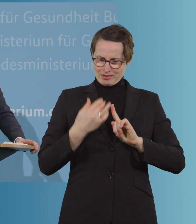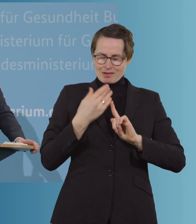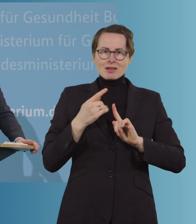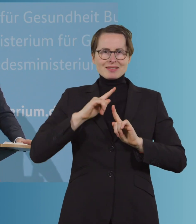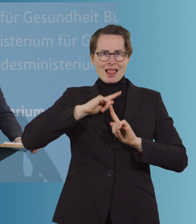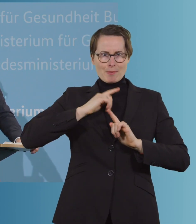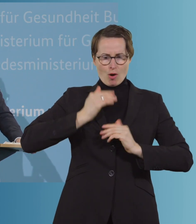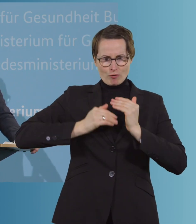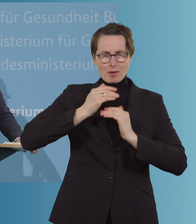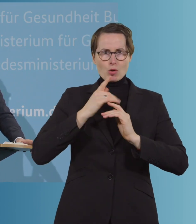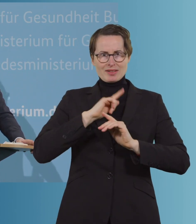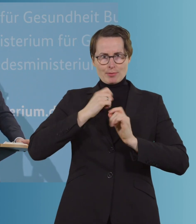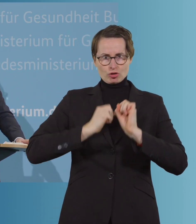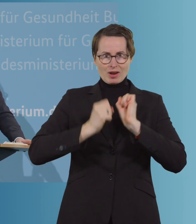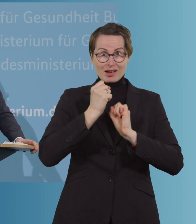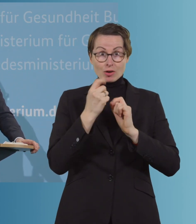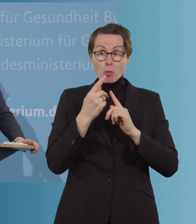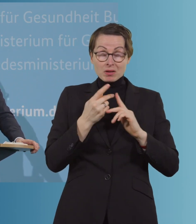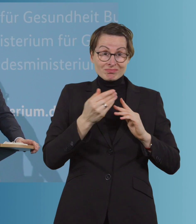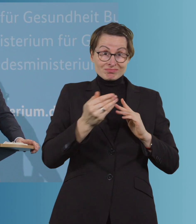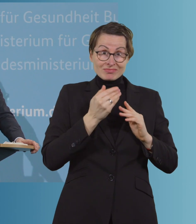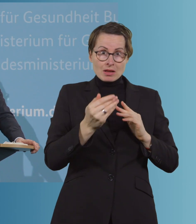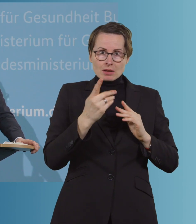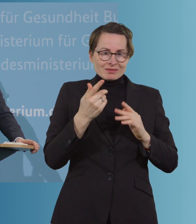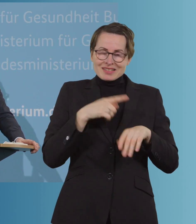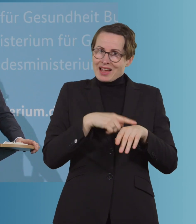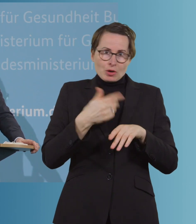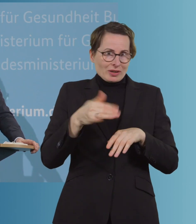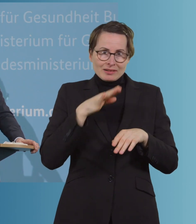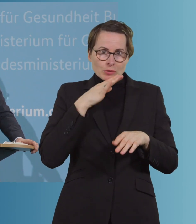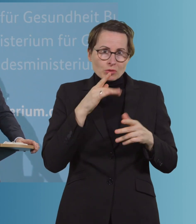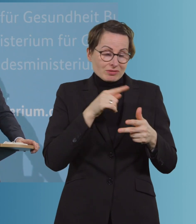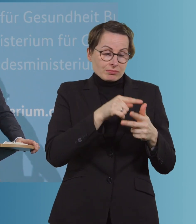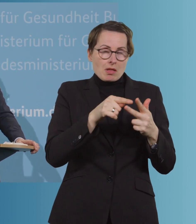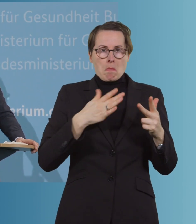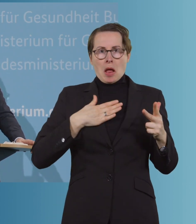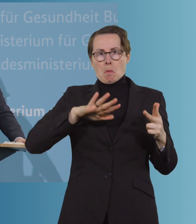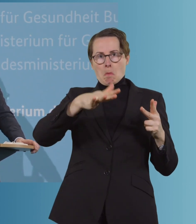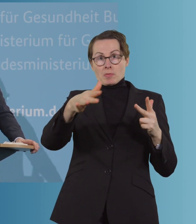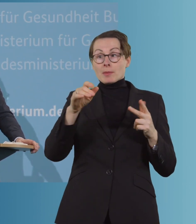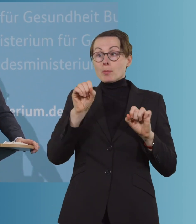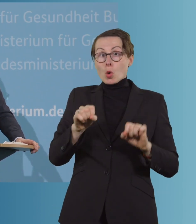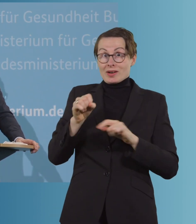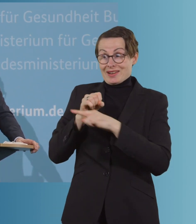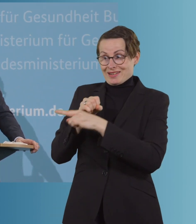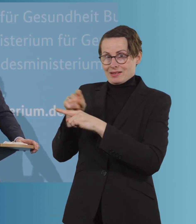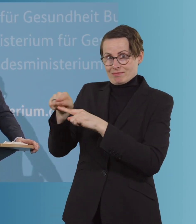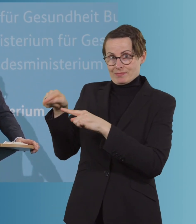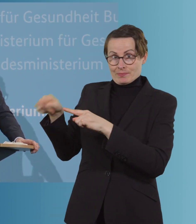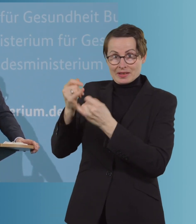zusammenhängt. Das sind jetzt nur drei Facetten. Wahrscheinlich gibt es noch viel, viel mehr Facetten, die Immunologen dort hinzufügen könnten. Und deswegen habe